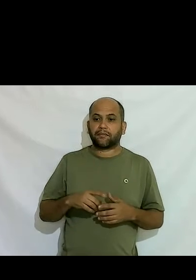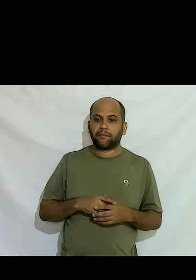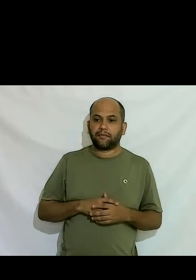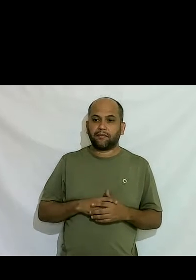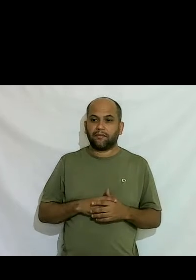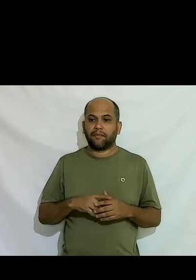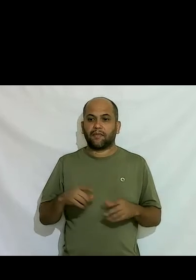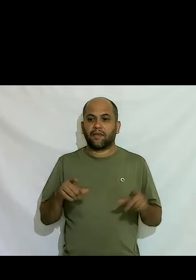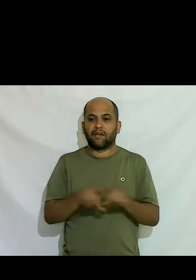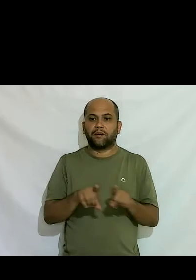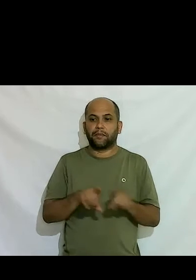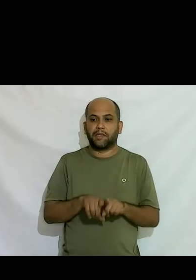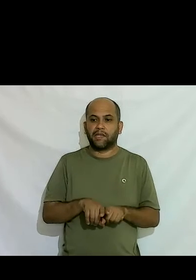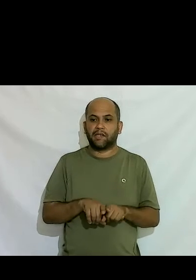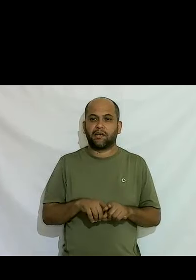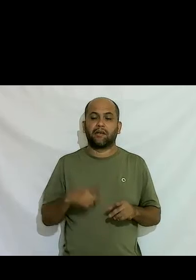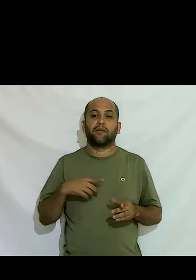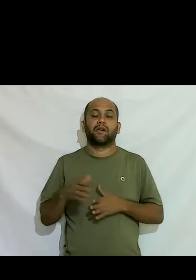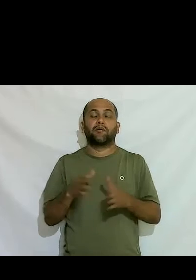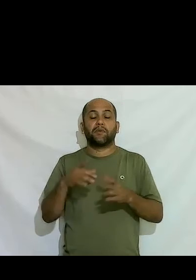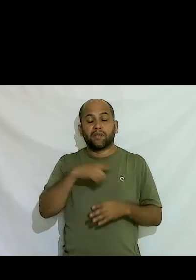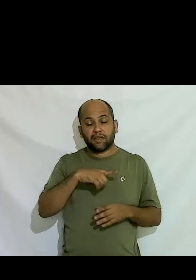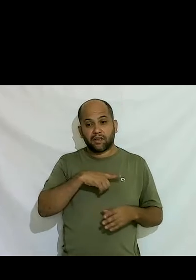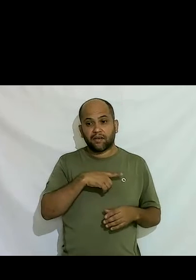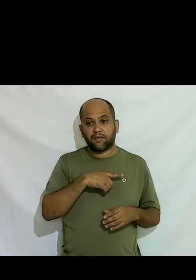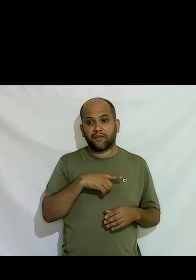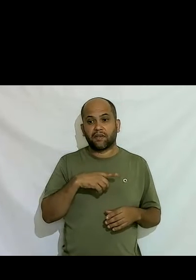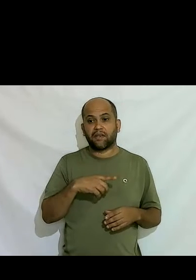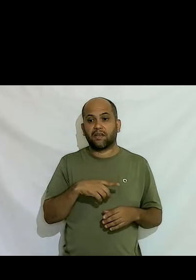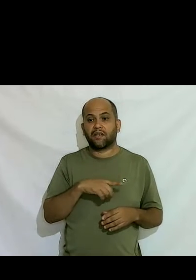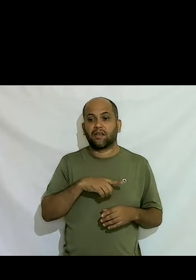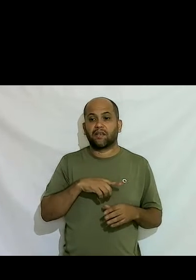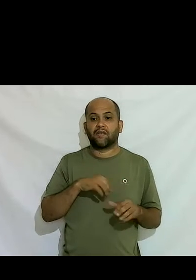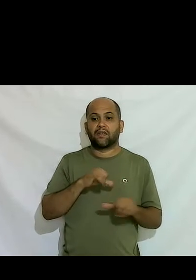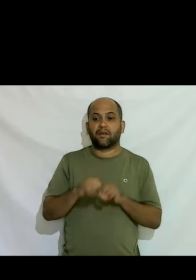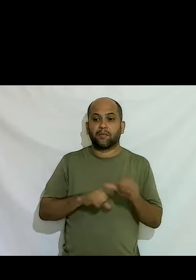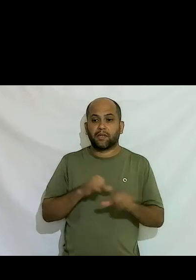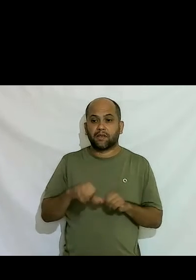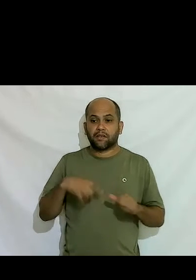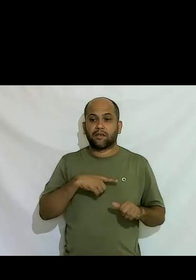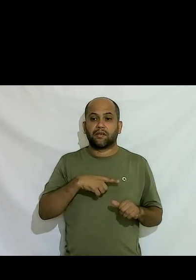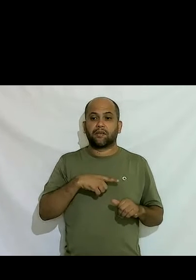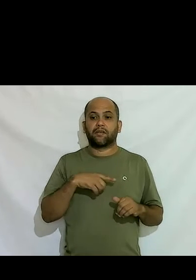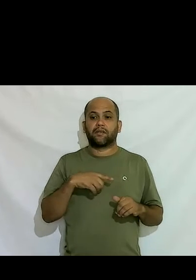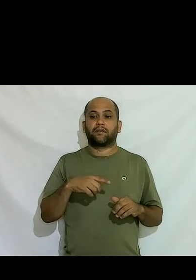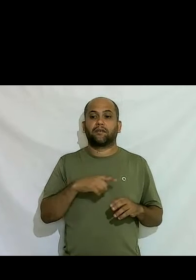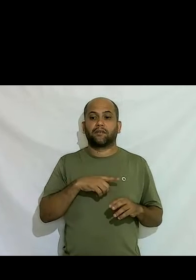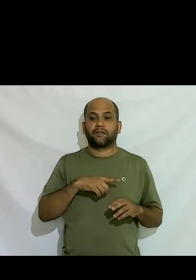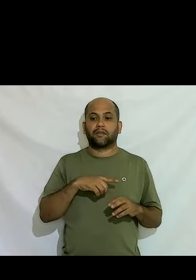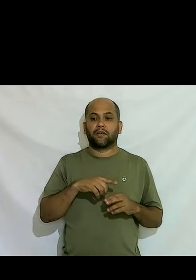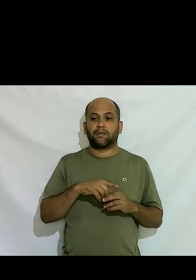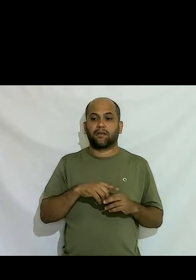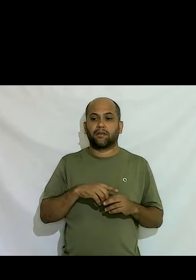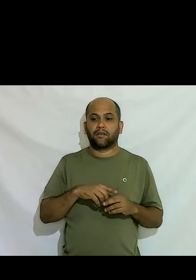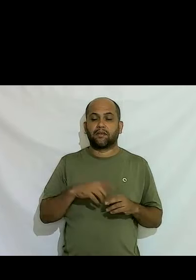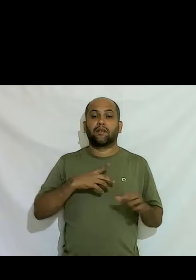aí no meio do caminho também teve a despatologização da questão trans deixou de ser considerada doença na